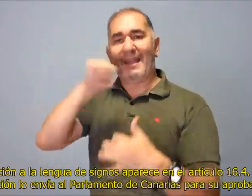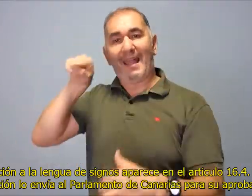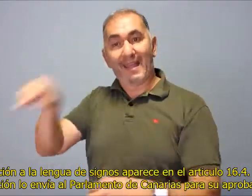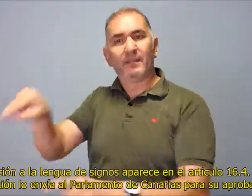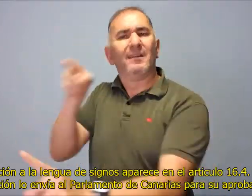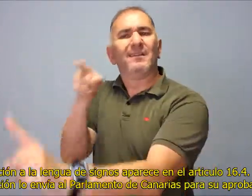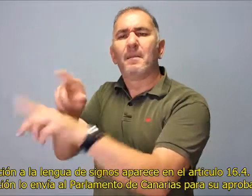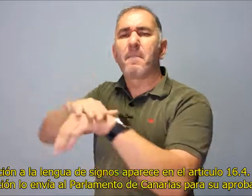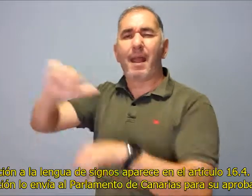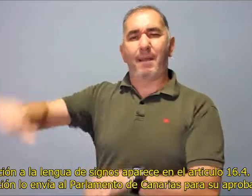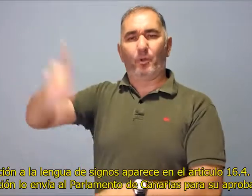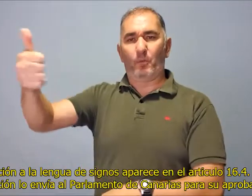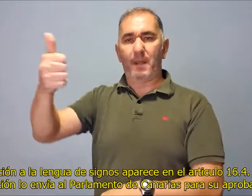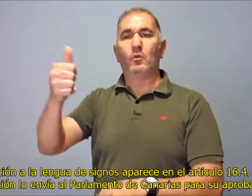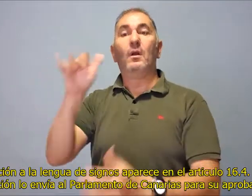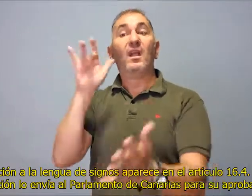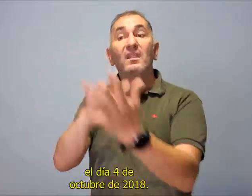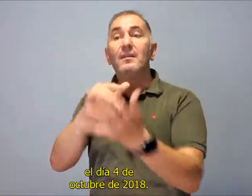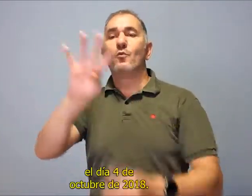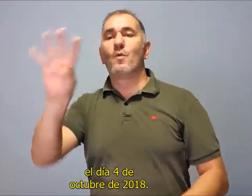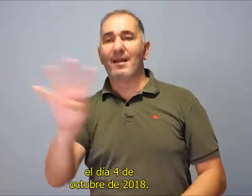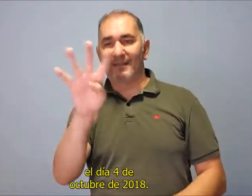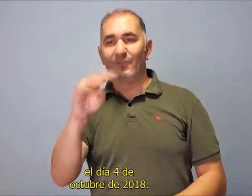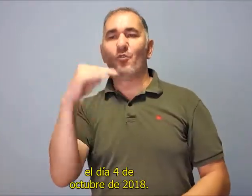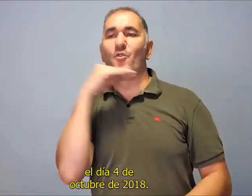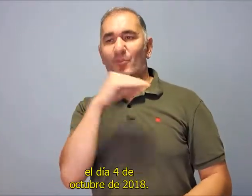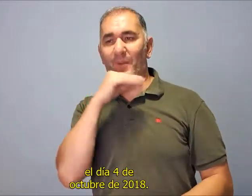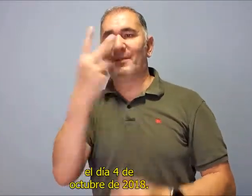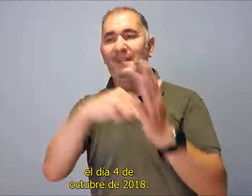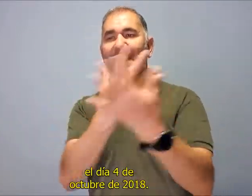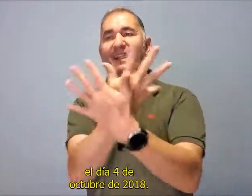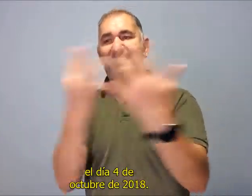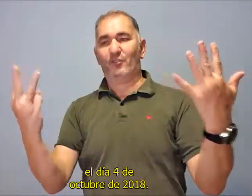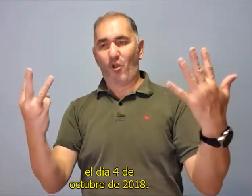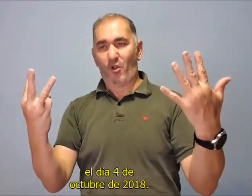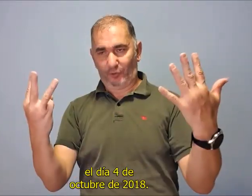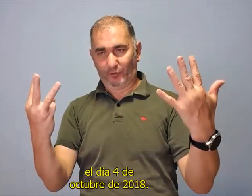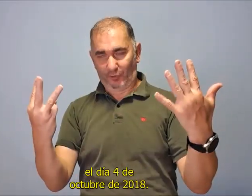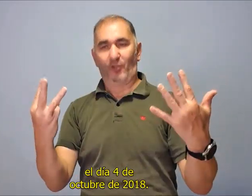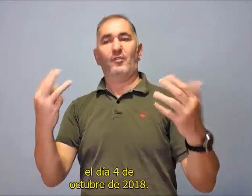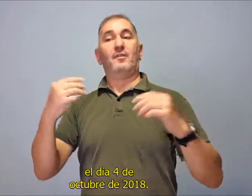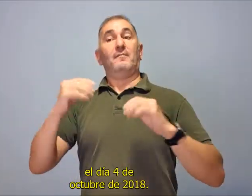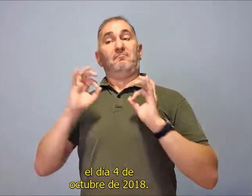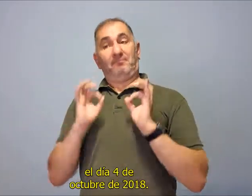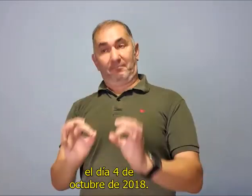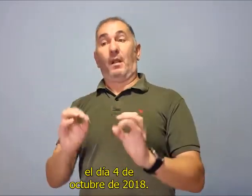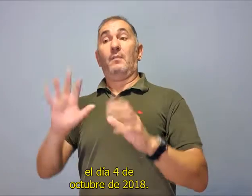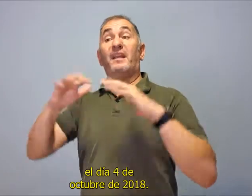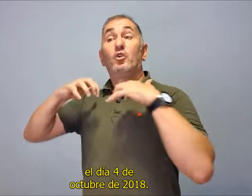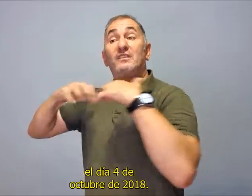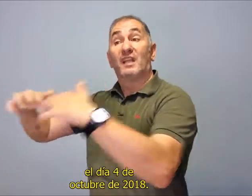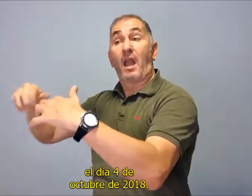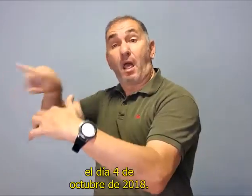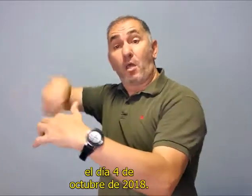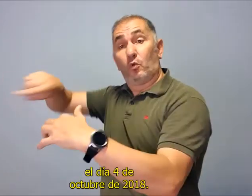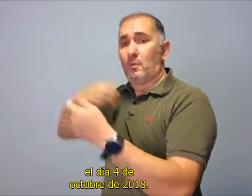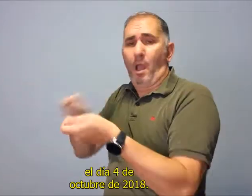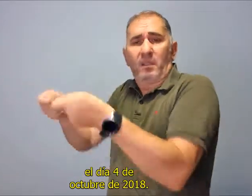16.4. Esta institución lo envía al Parlamento de Canarias para su aprobación el día 4 de octubre